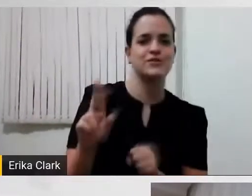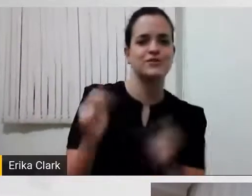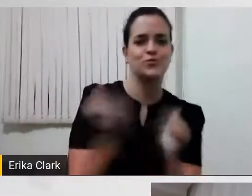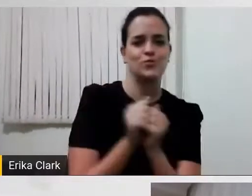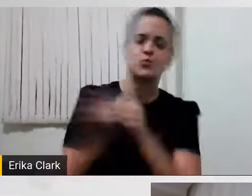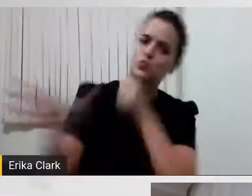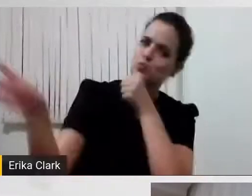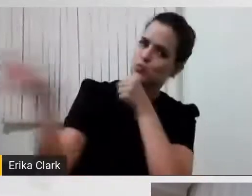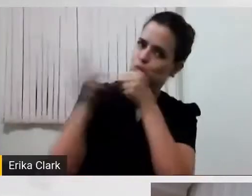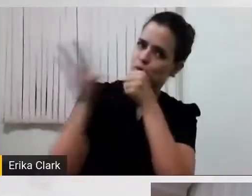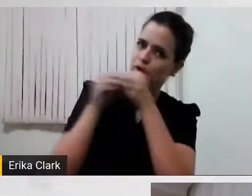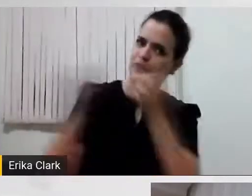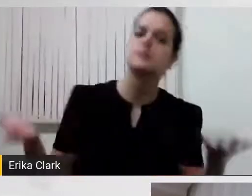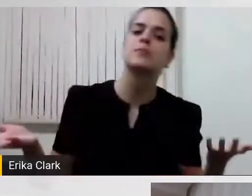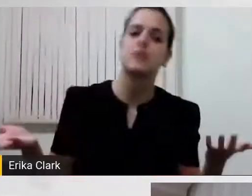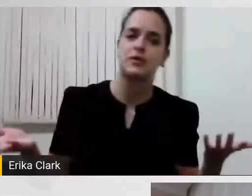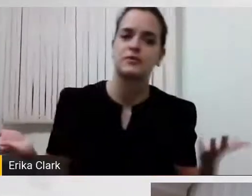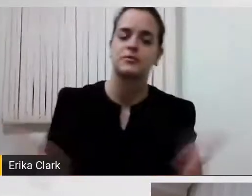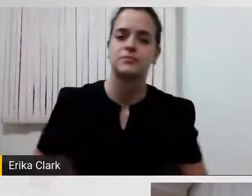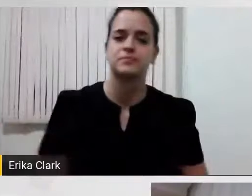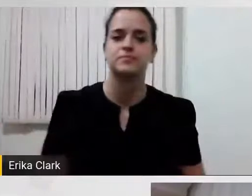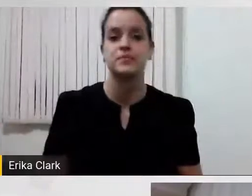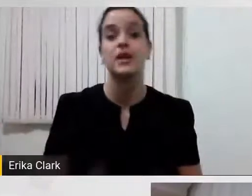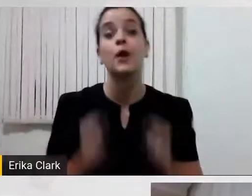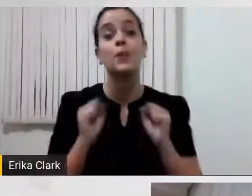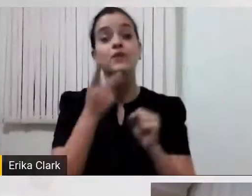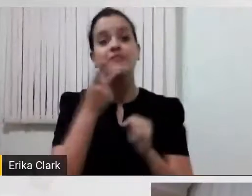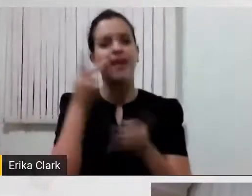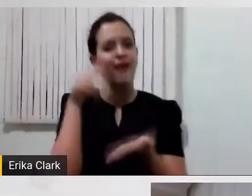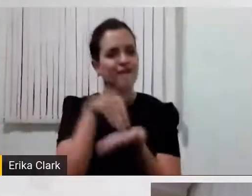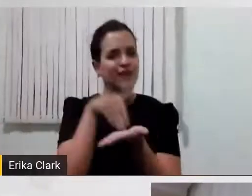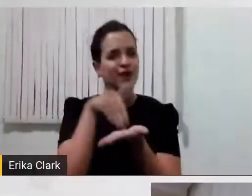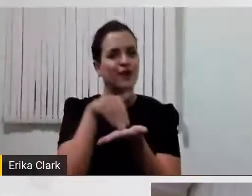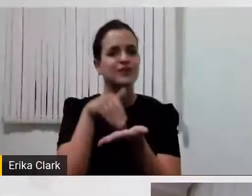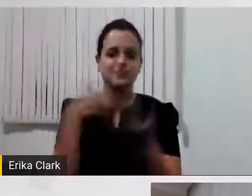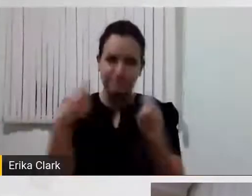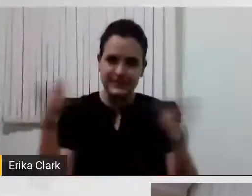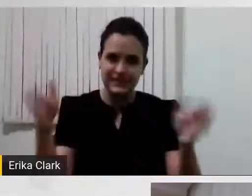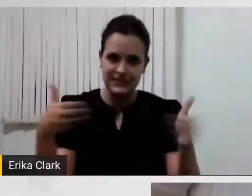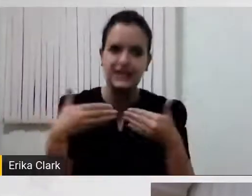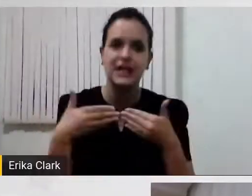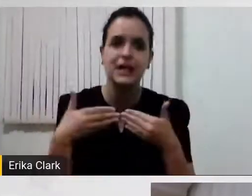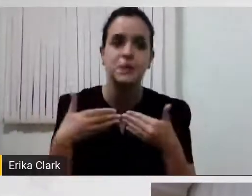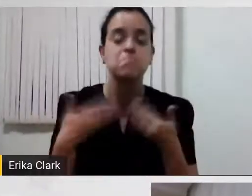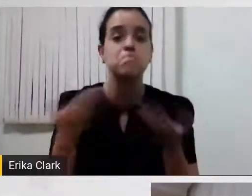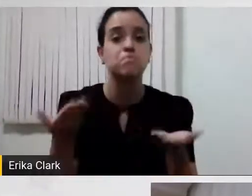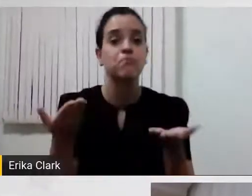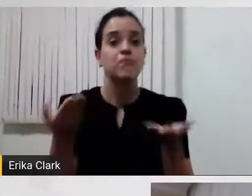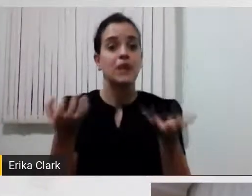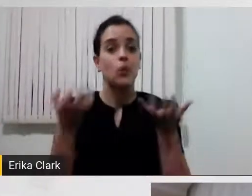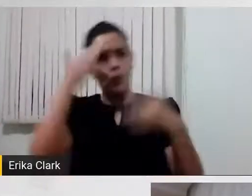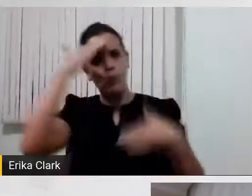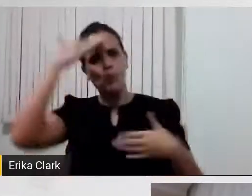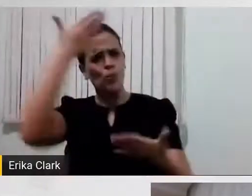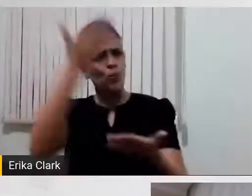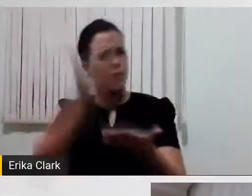que tu possas falar, agora, nesse finalzinho que nós já estamos encerrando e acredito que muitas pessoas vão ficar